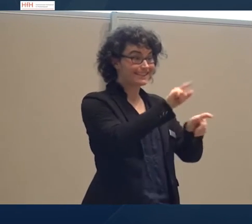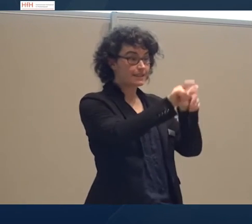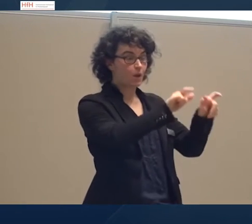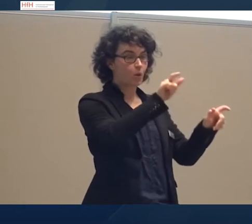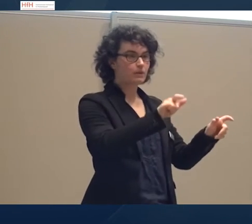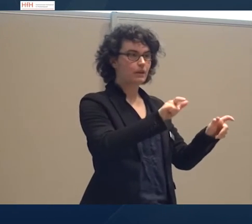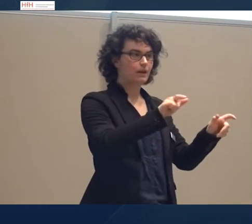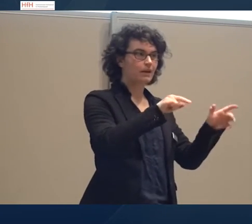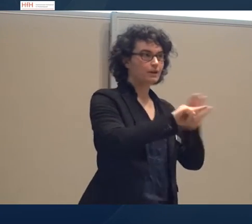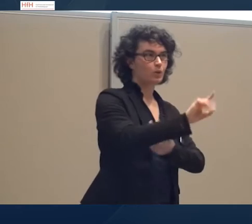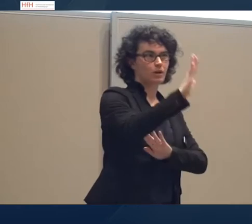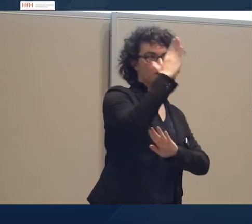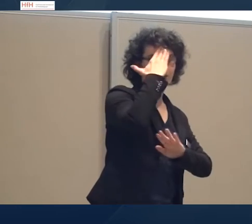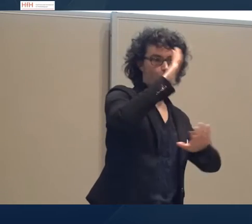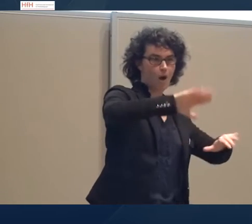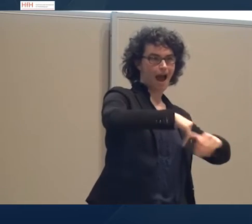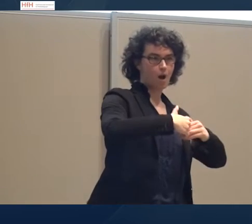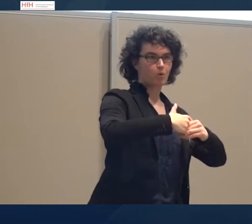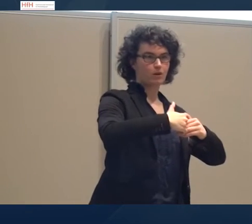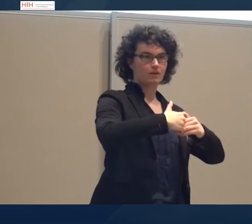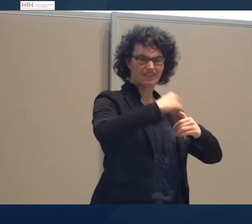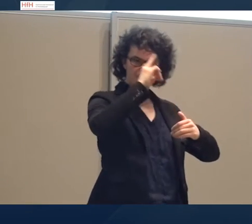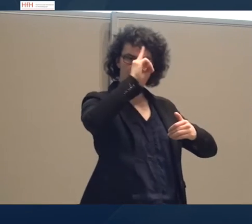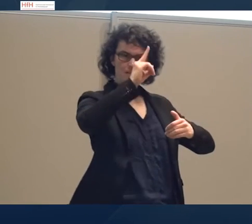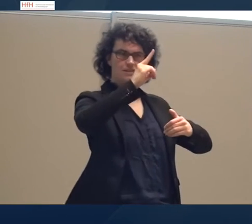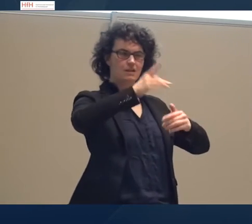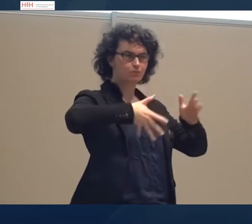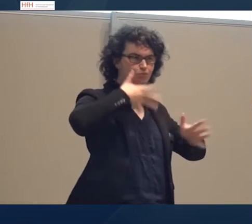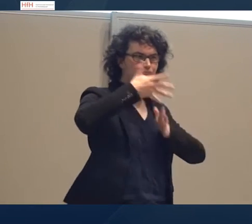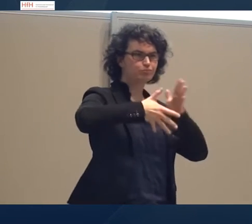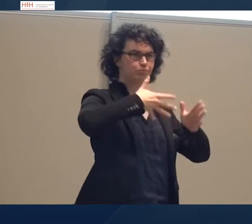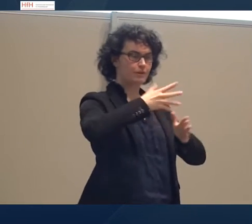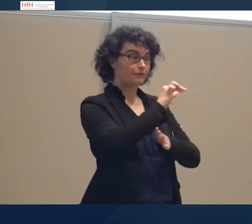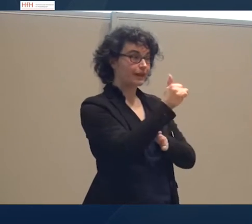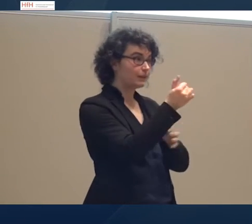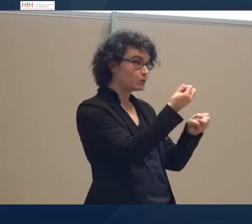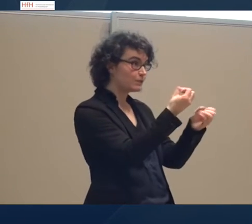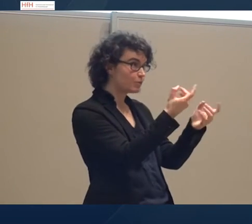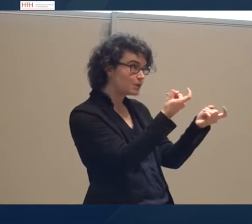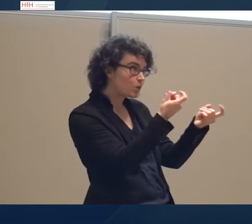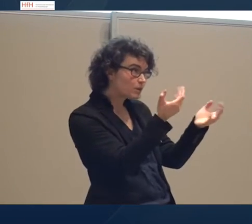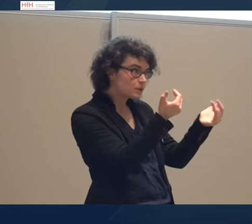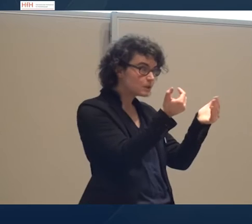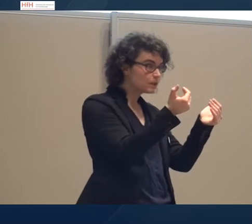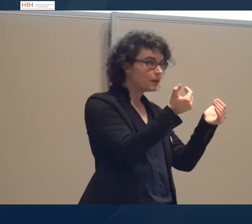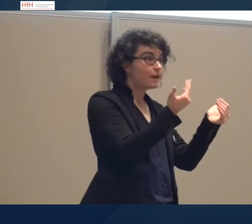ihre Kenntnisse, Know-how, Informationen liefern sollen. Welche anderen Personen